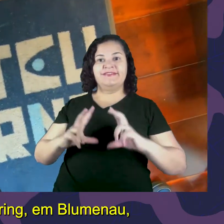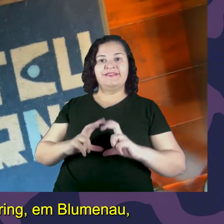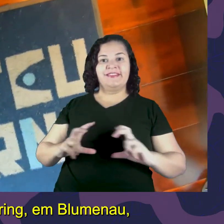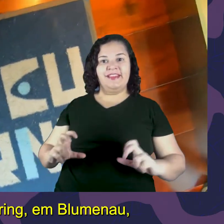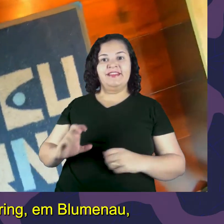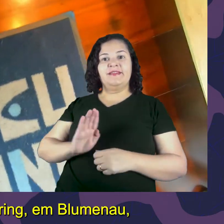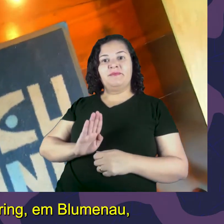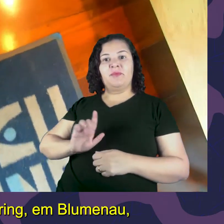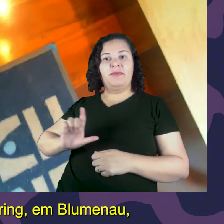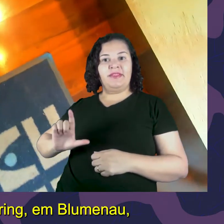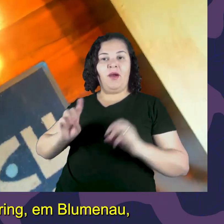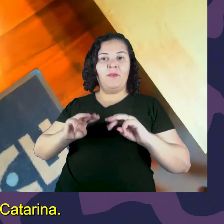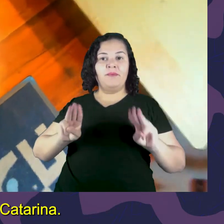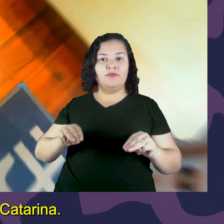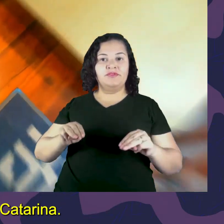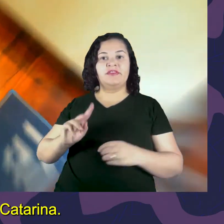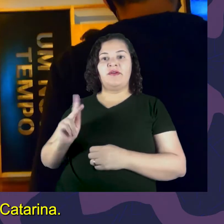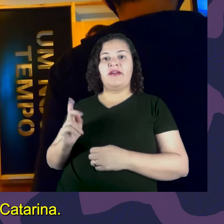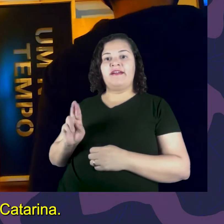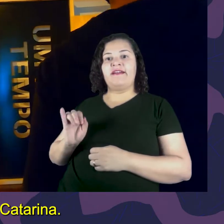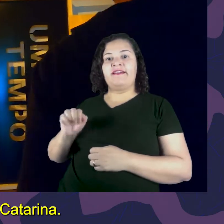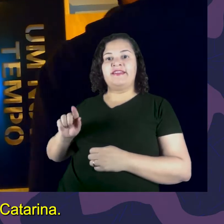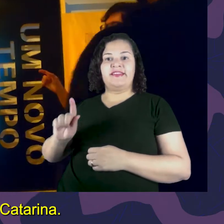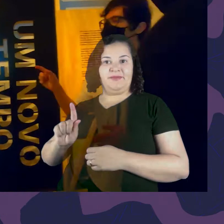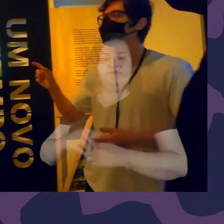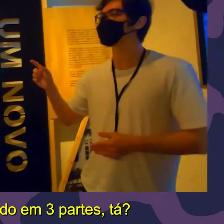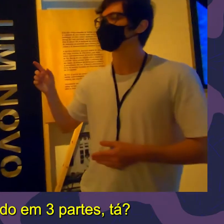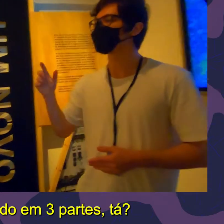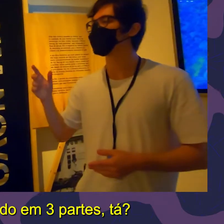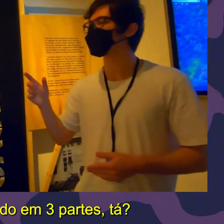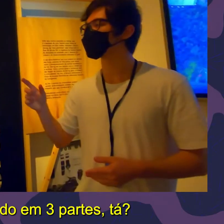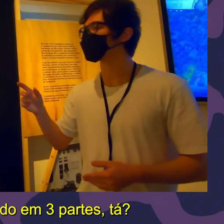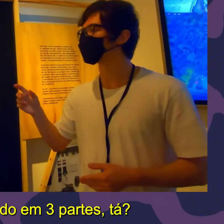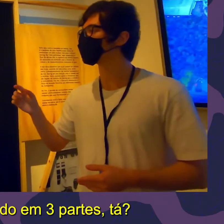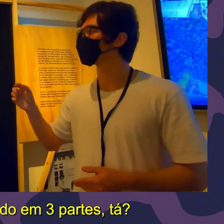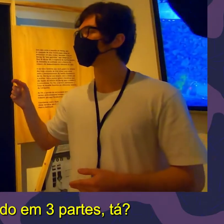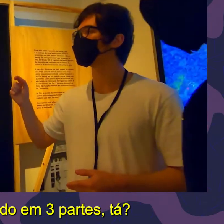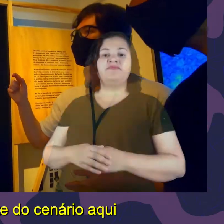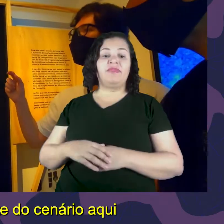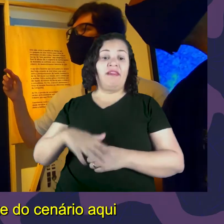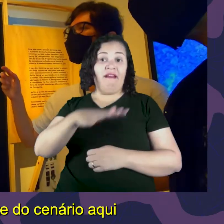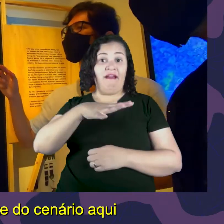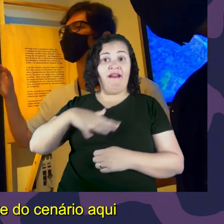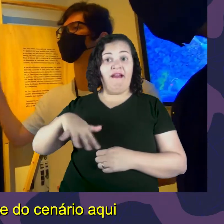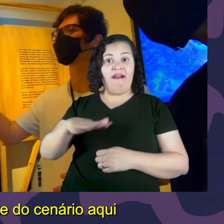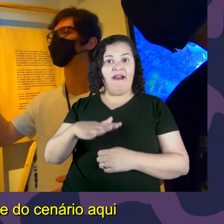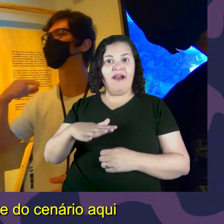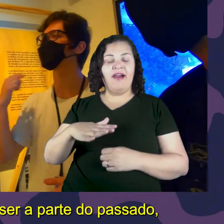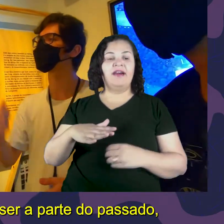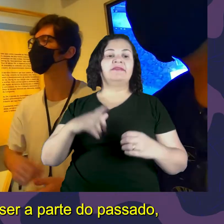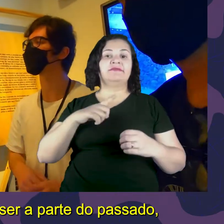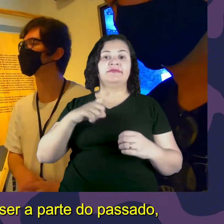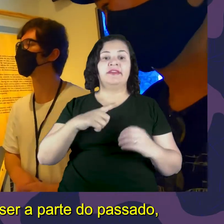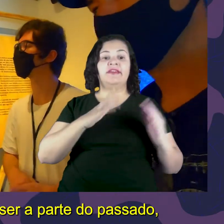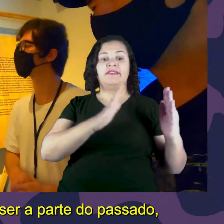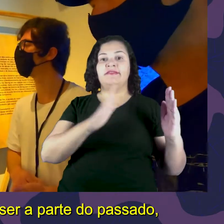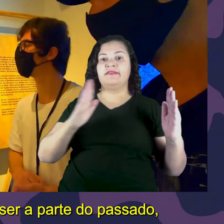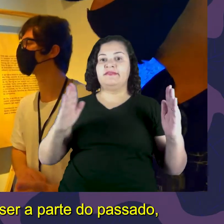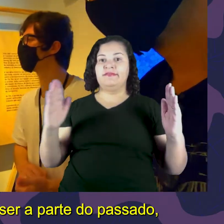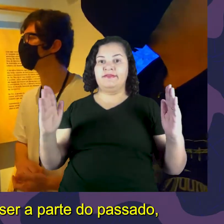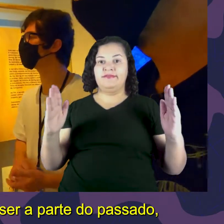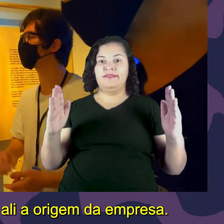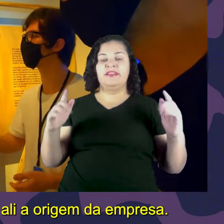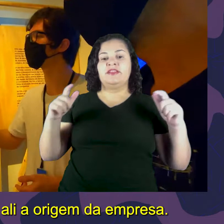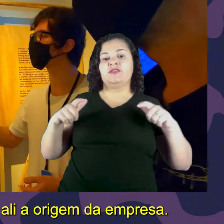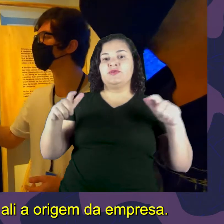no Museu da Erg, em Blumenau, Santa Catarina. E aí, dividido em três partes, tá? Toda essa parte do cenário aqui, que a gente tava assim, é a parte